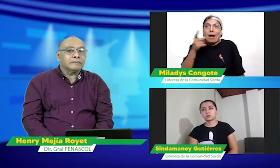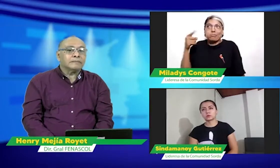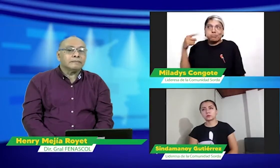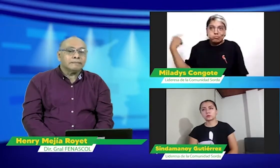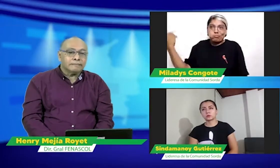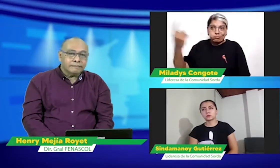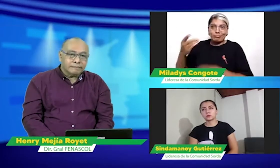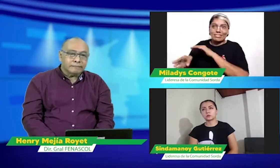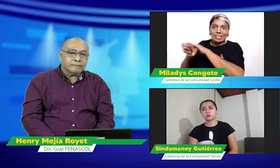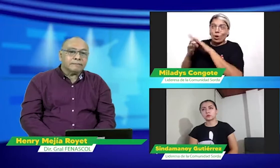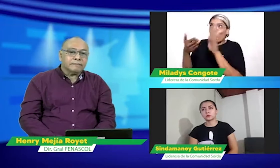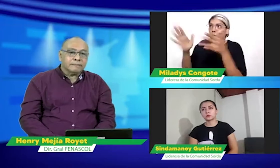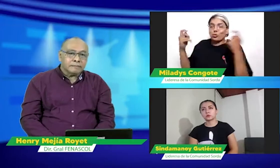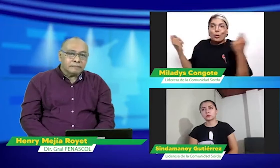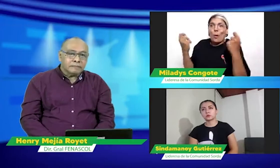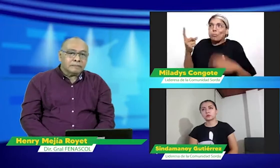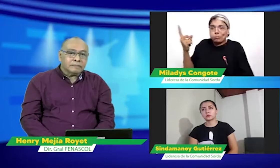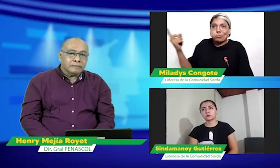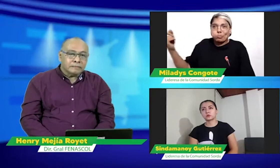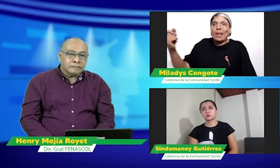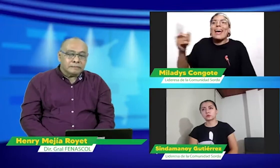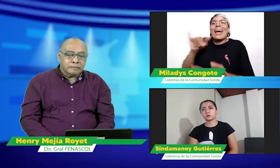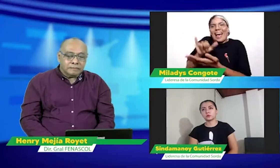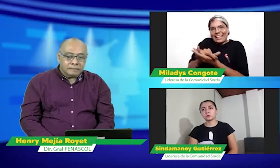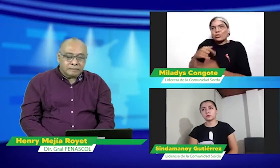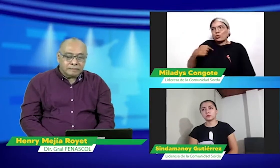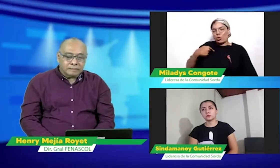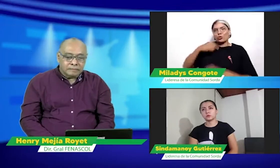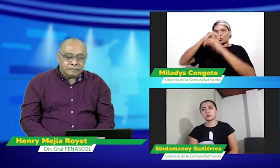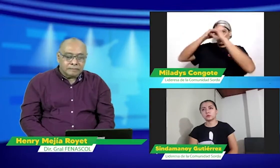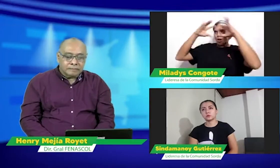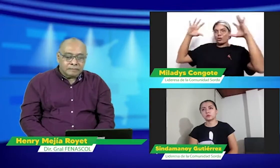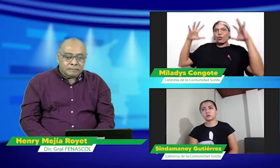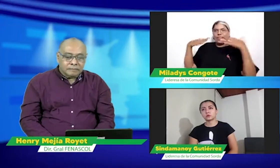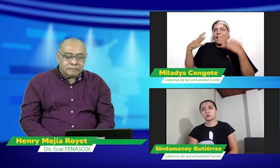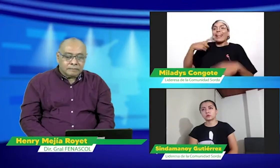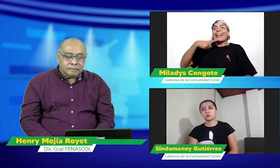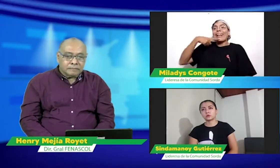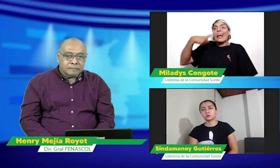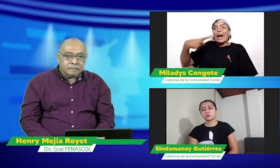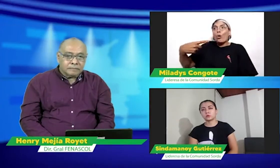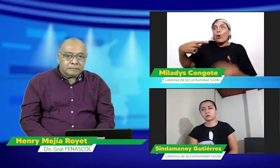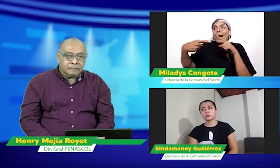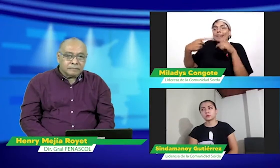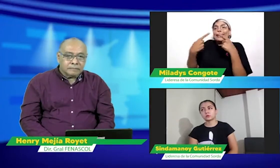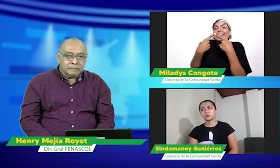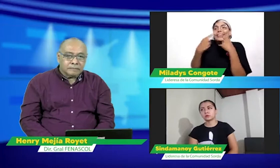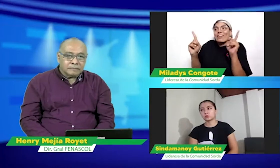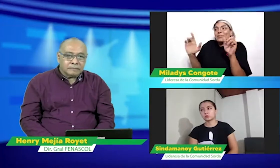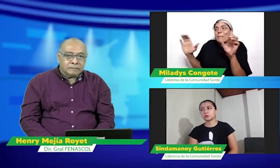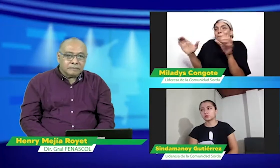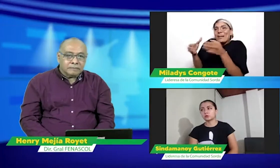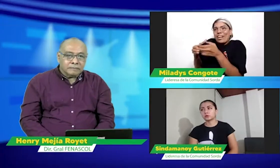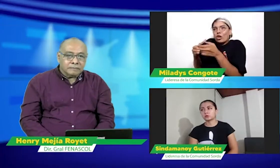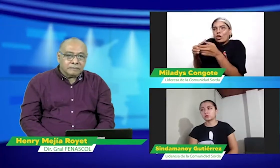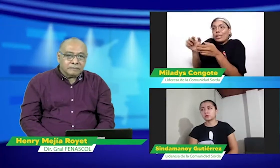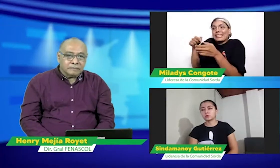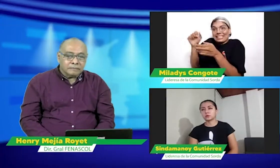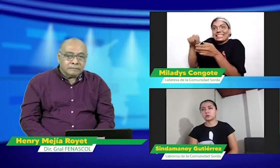y eso no va a importar para ellos y van a continuar haciendo cursos de lengua de señas. Entonces, yo me sueño que sabemos